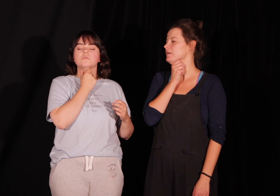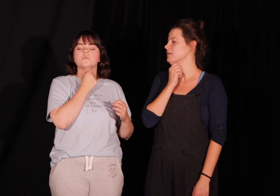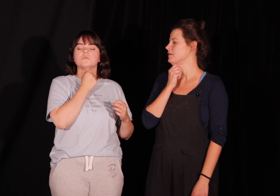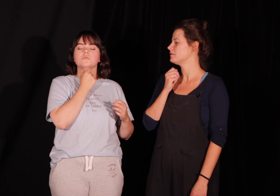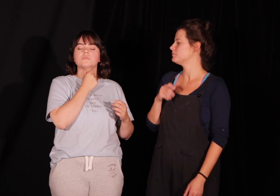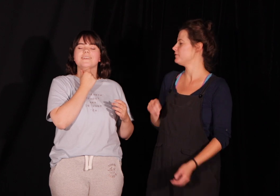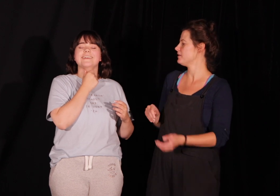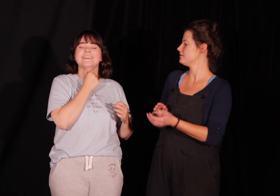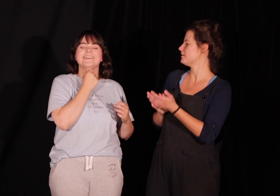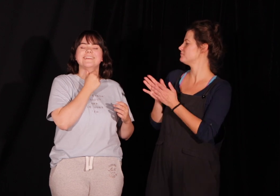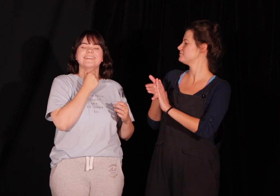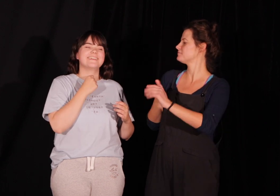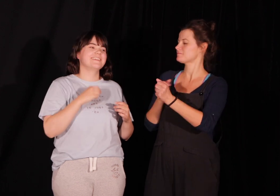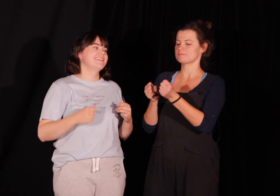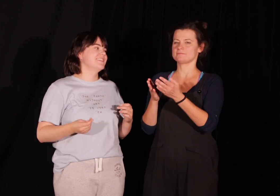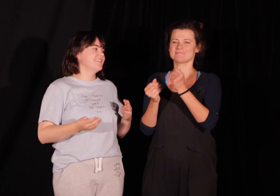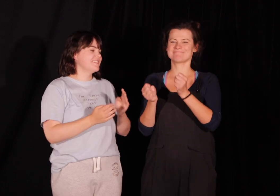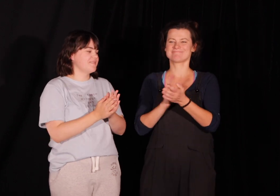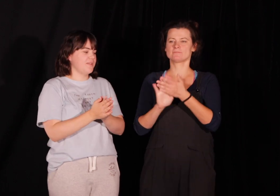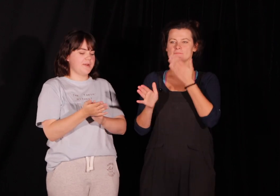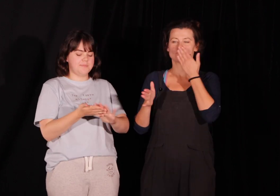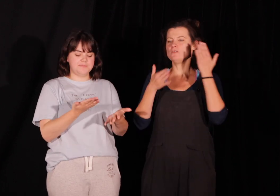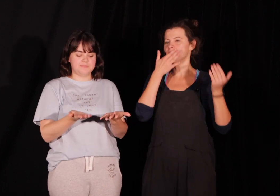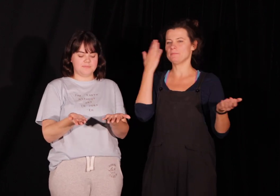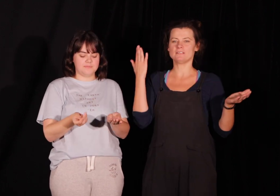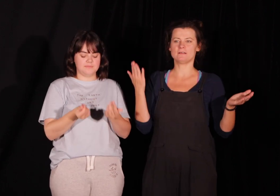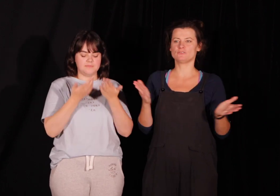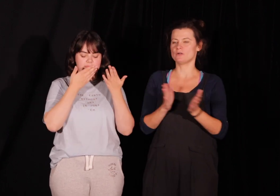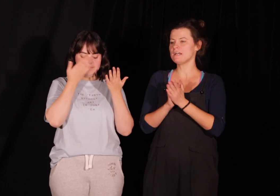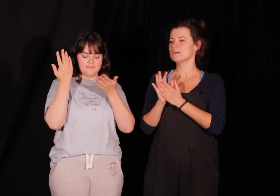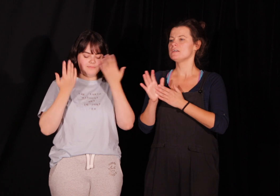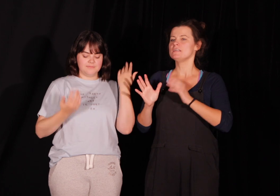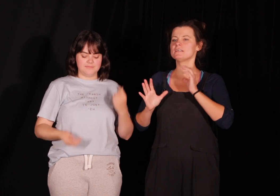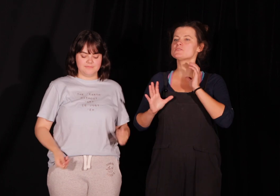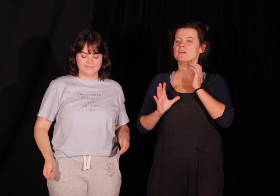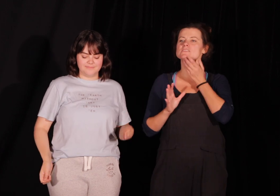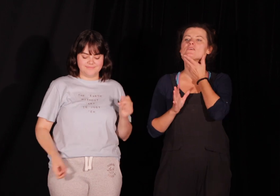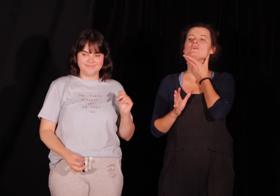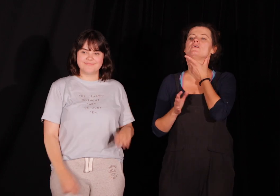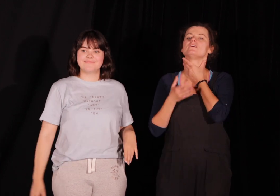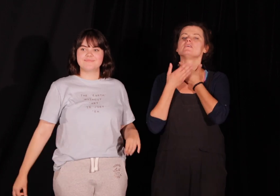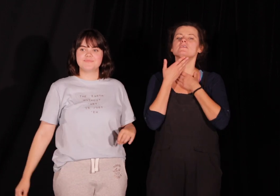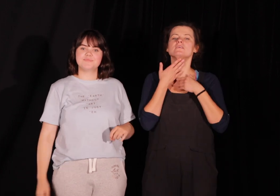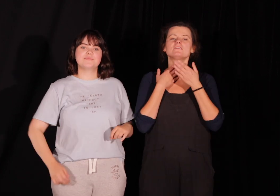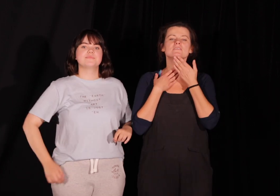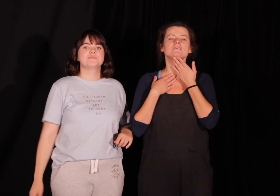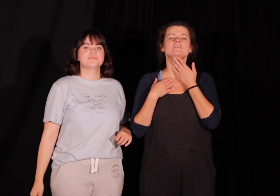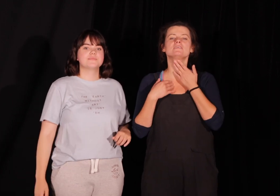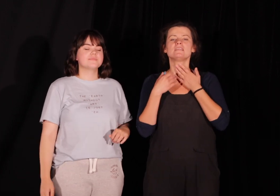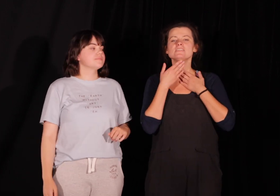Super, pięknie. Dobra. Oliwka pachnie nam w dłoniach. teraz słuchajcie, skoro krtań